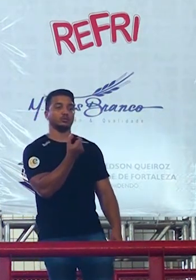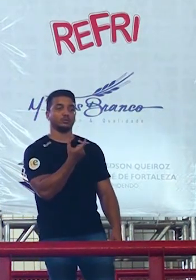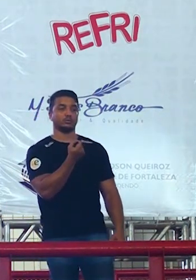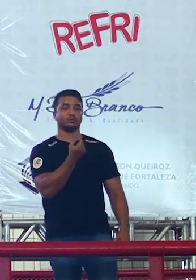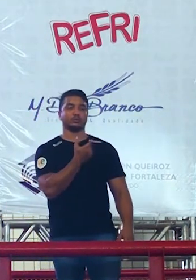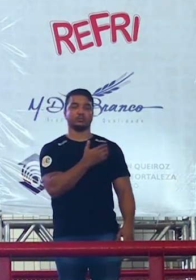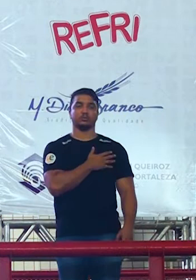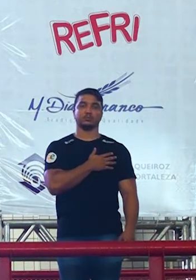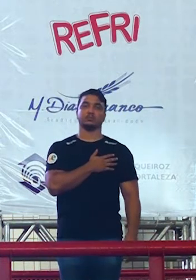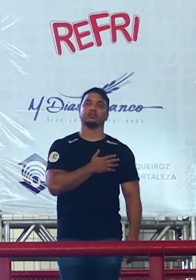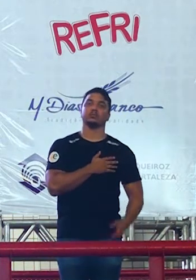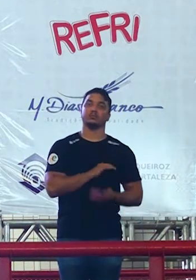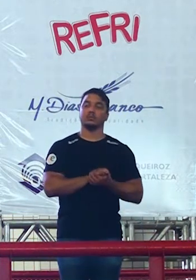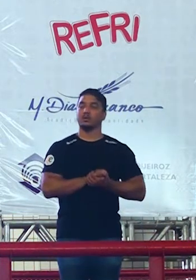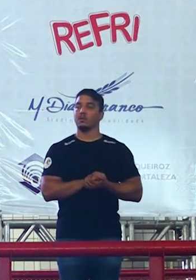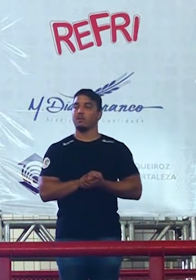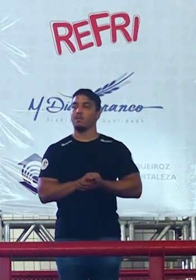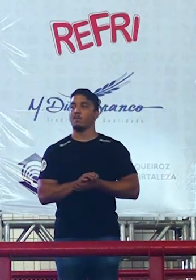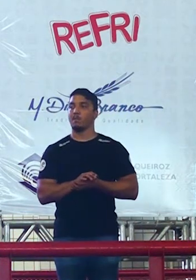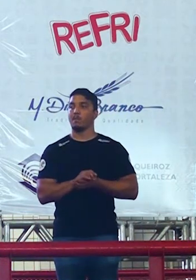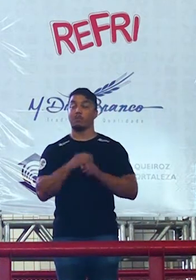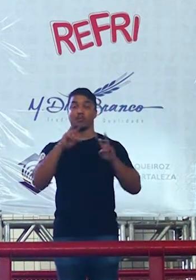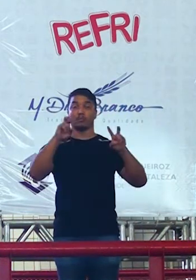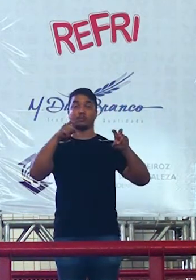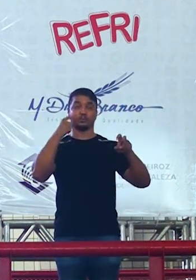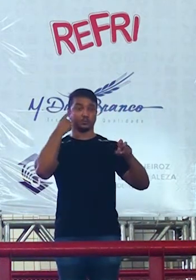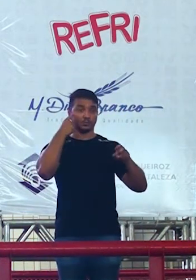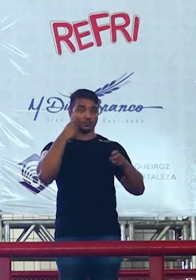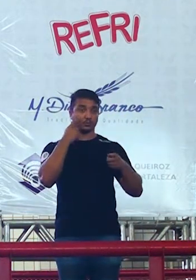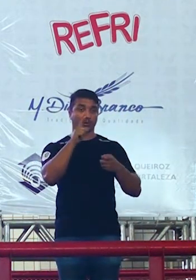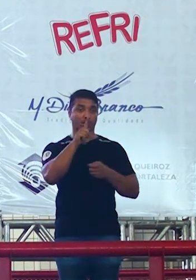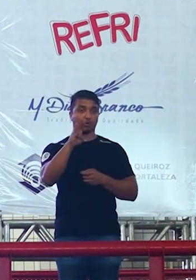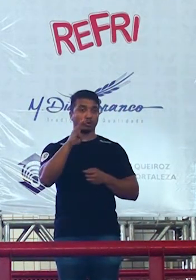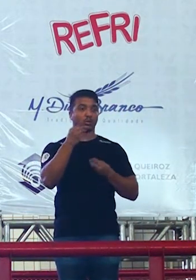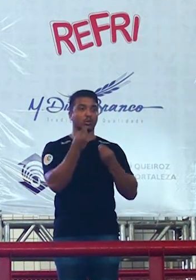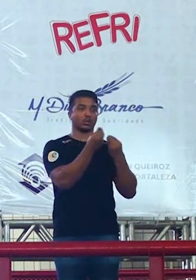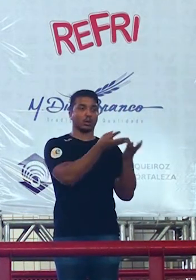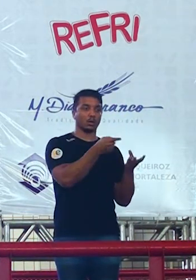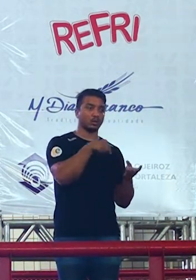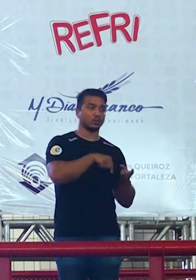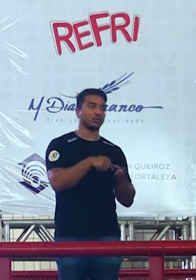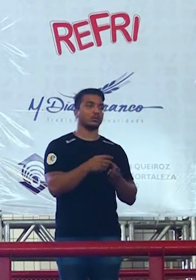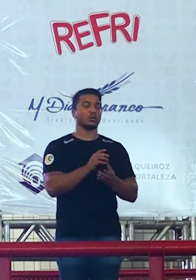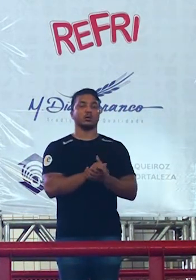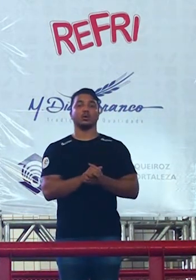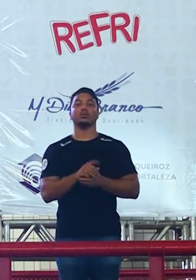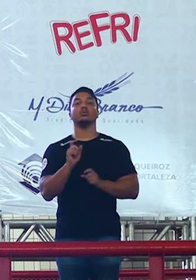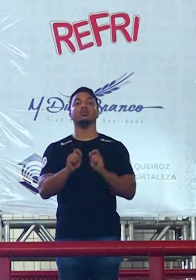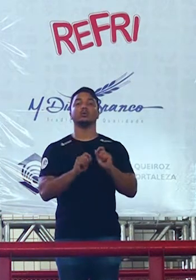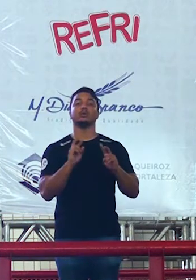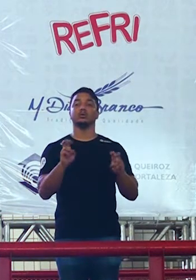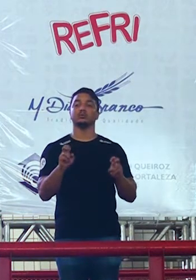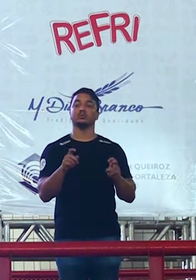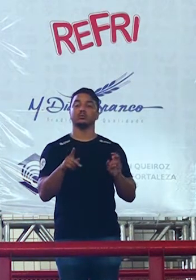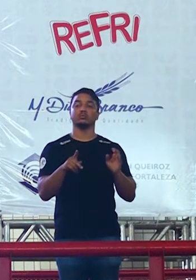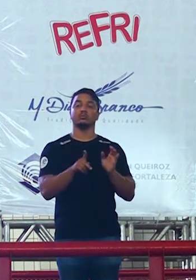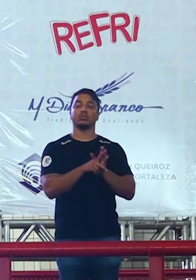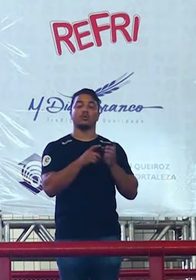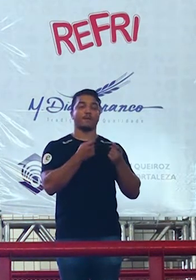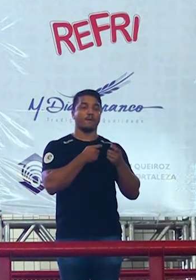a discussão que vocês já vão trazer para a equipe do laboratório trabalhar na página 20 aí é a